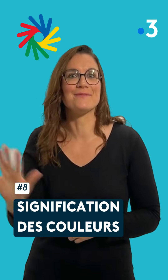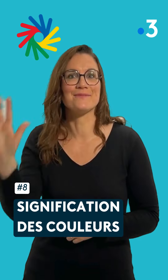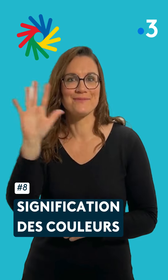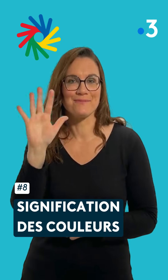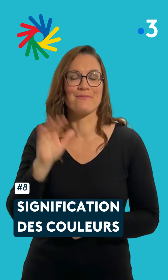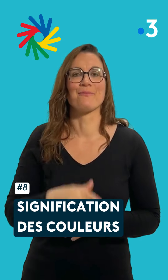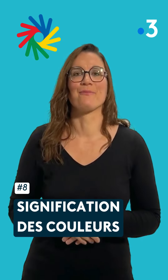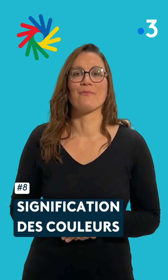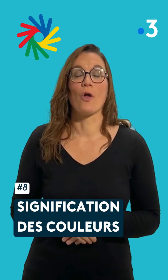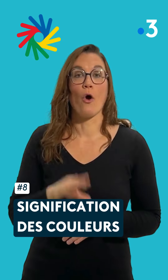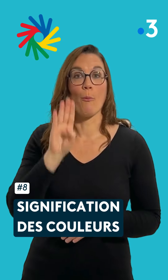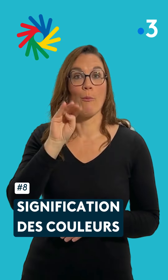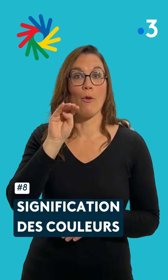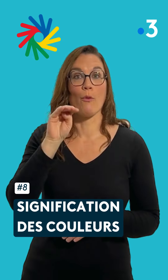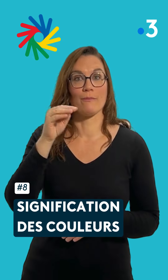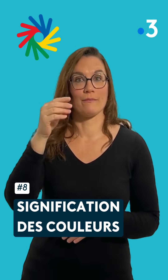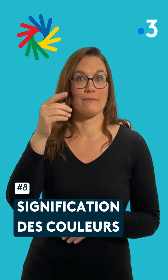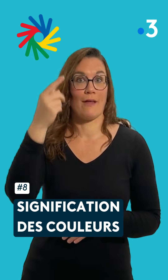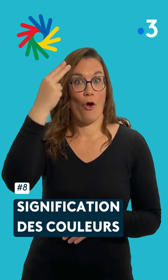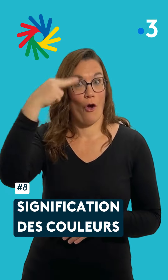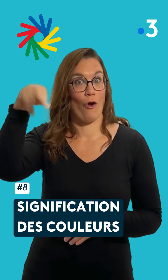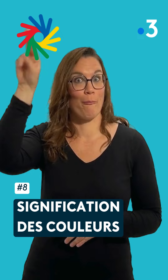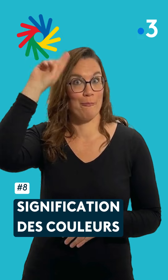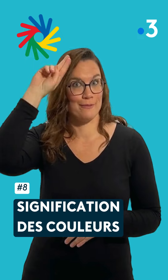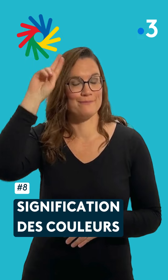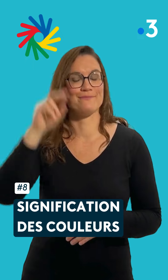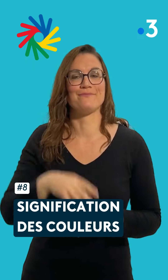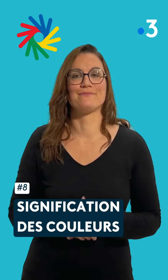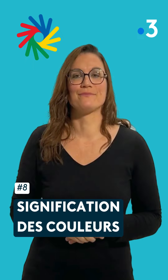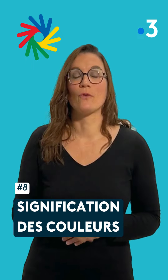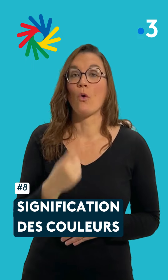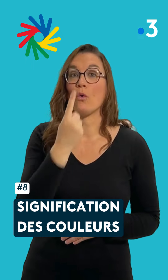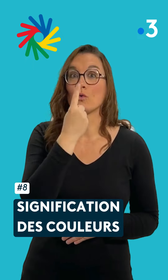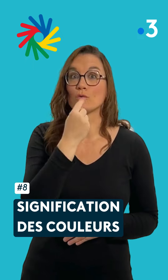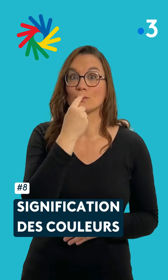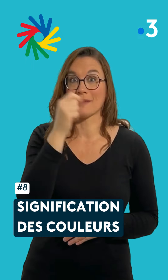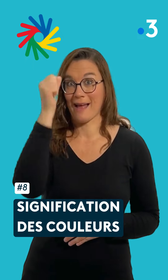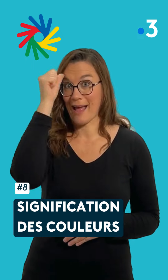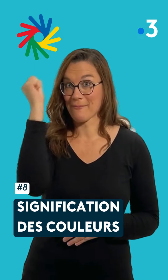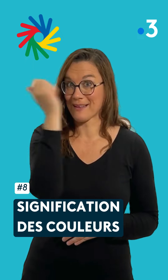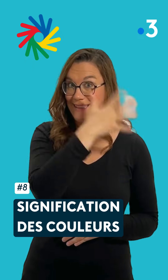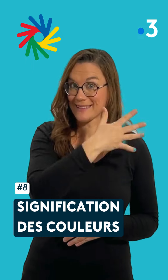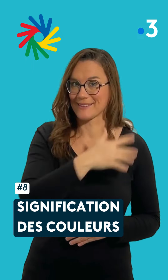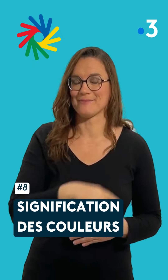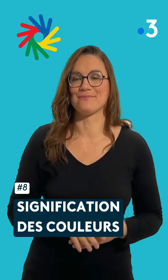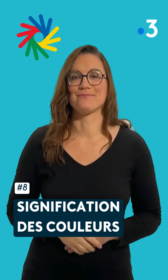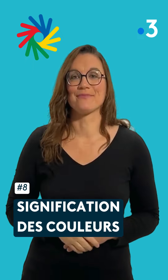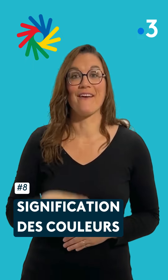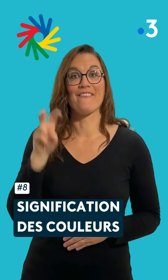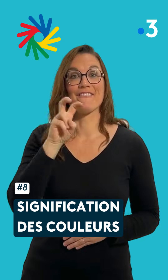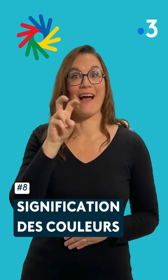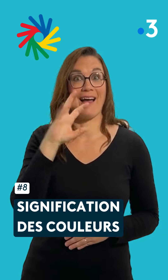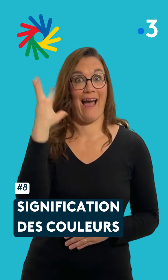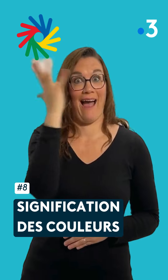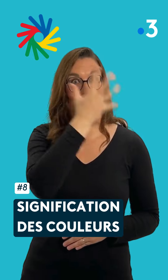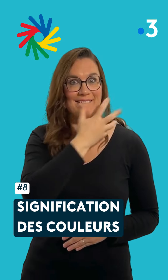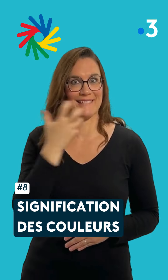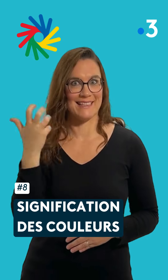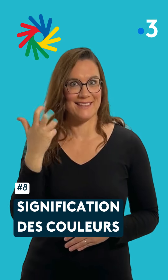pour les sportifs sourds d'Asie. Le bleu, pour les sportifs sourds européens. Le rouge, pour les Américains. Et le